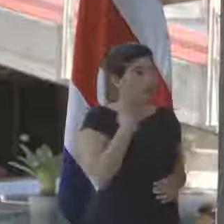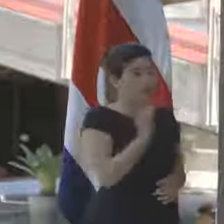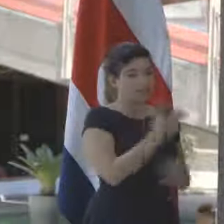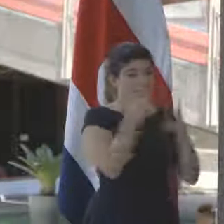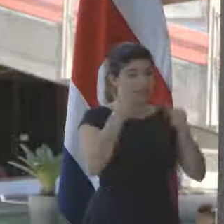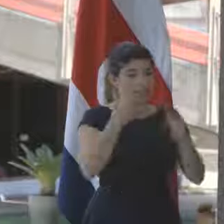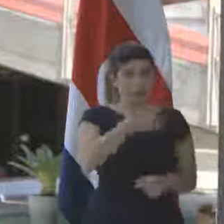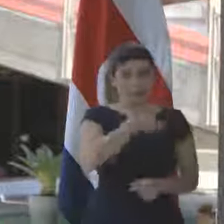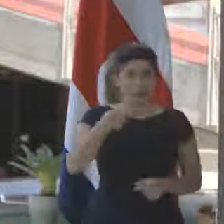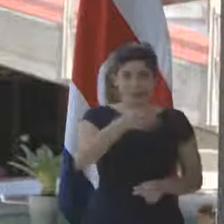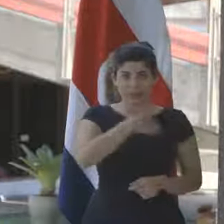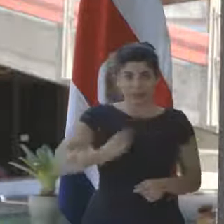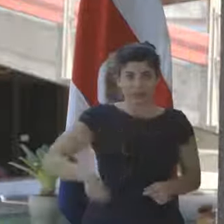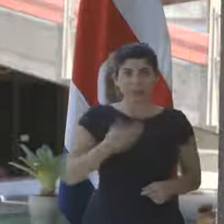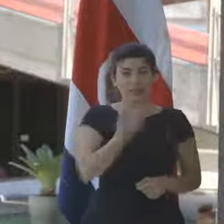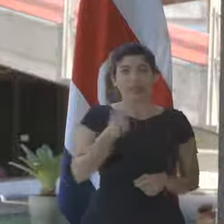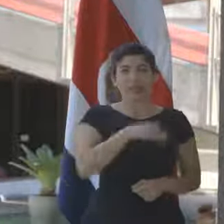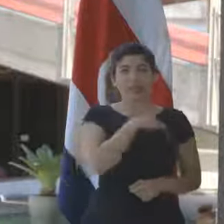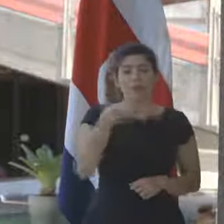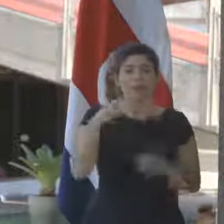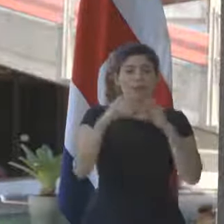Hacienda, señor Ministro de Presidencia, señor Ministro de Comunicación. Muy buenos días.